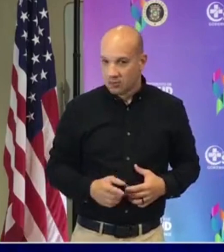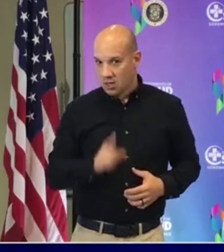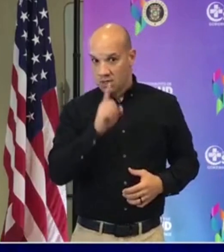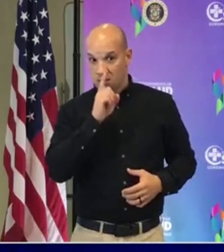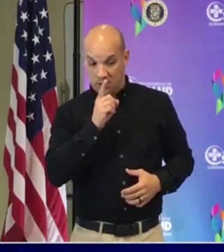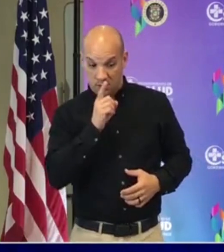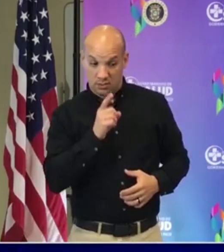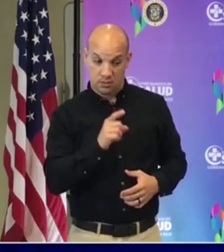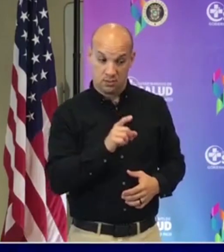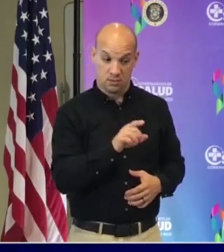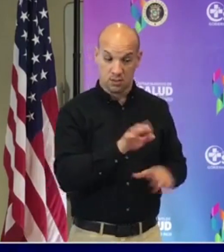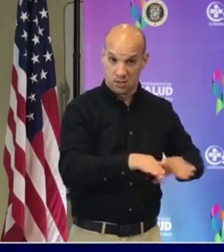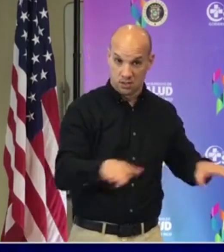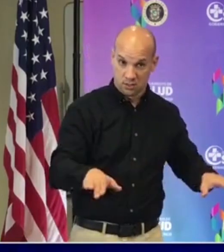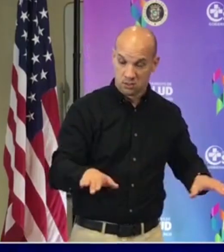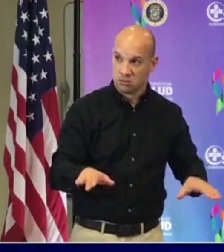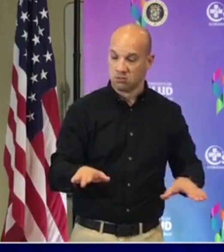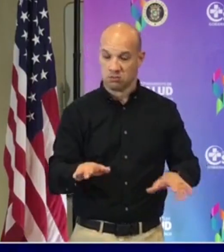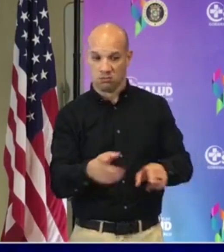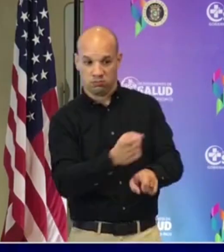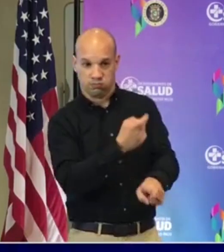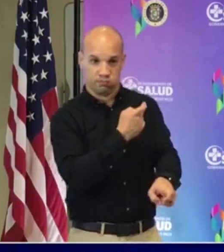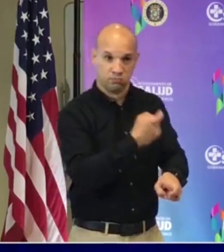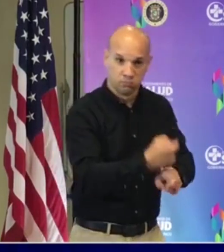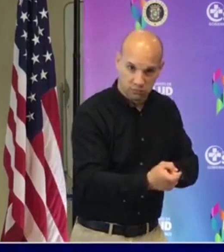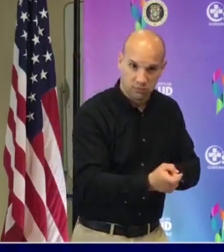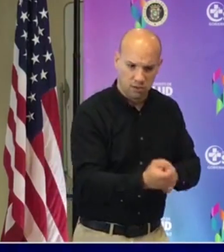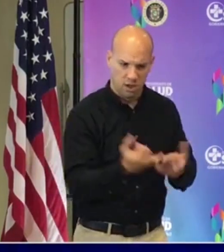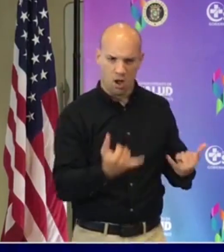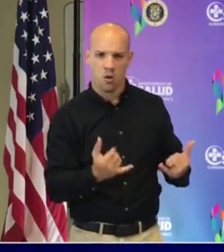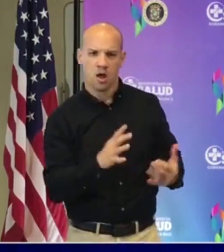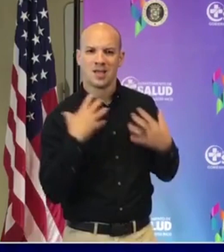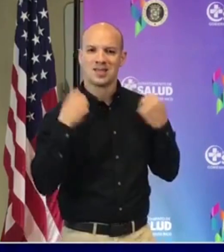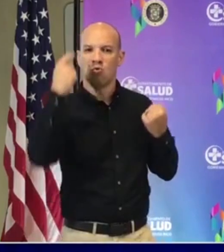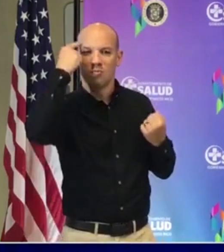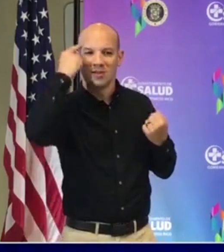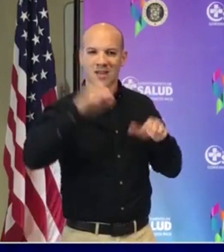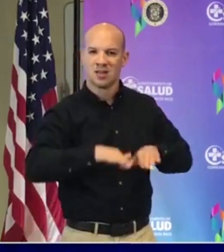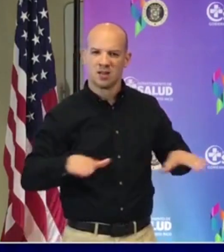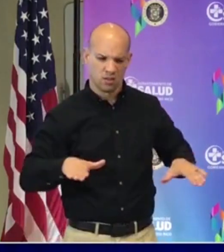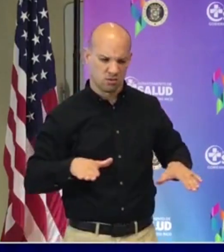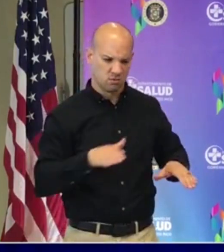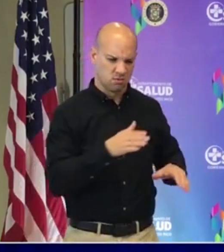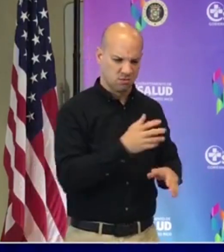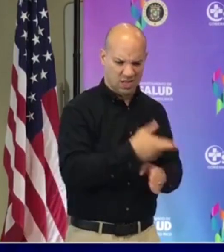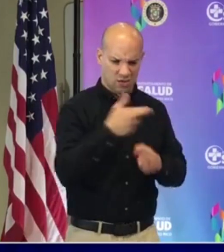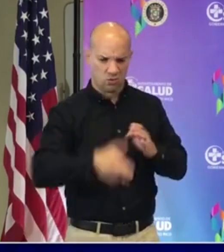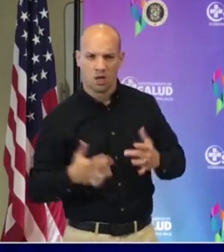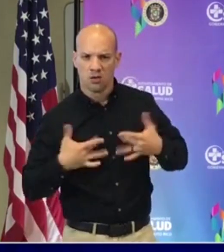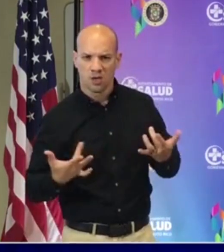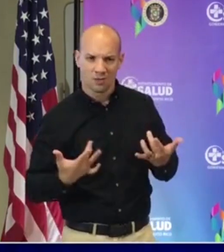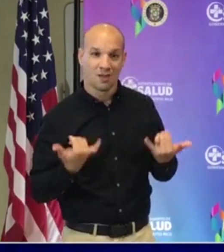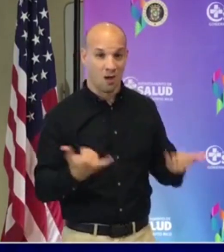efecto bien significativo y se está empezando a estudiar esto en la salud mental de nuestros niños y adolescentes de todas las edades.